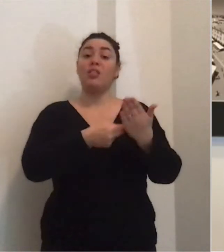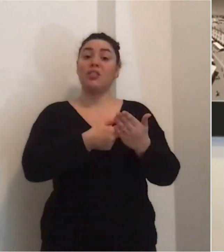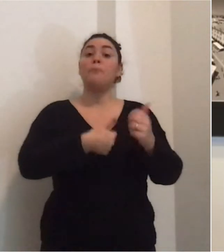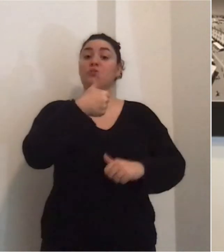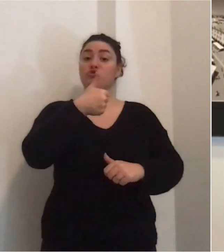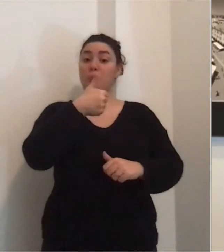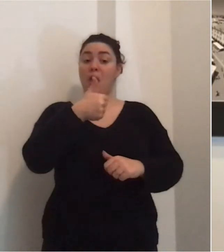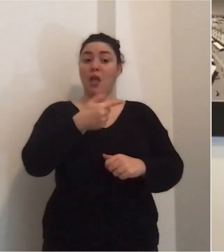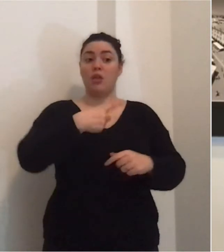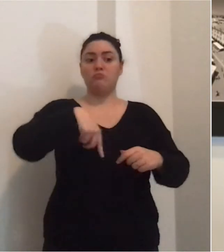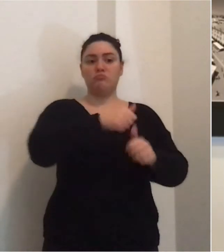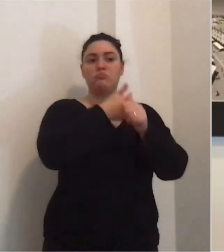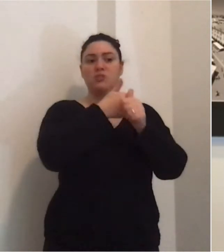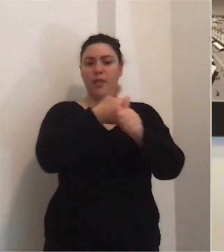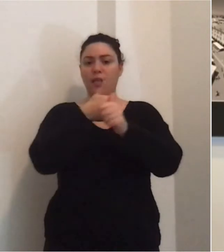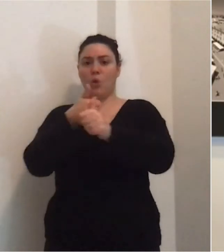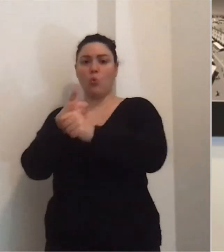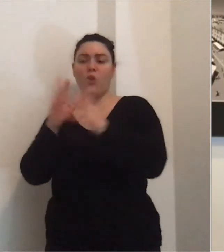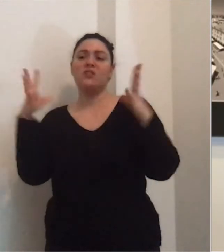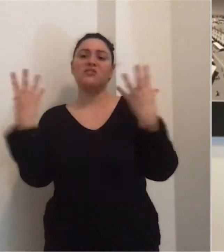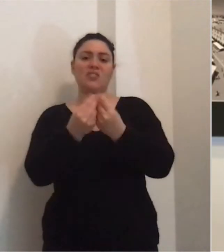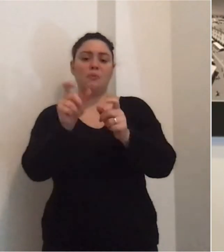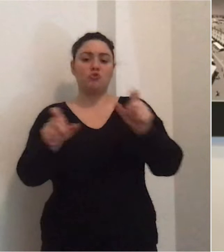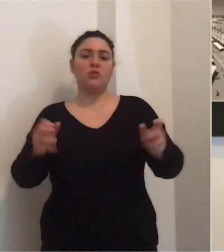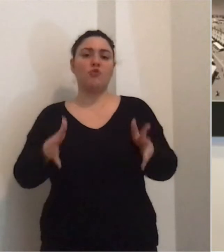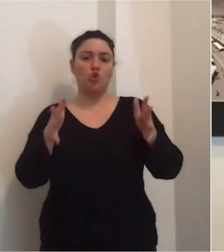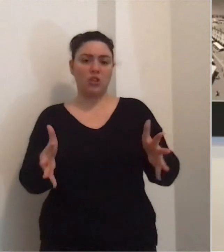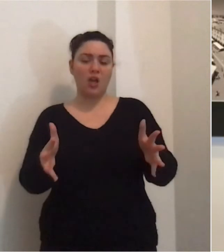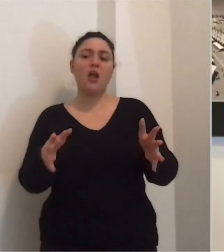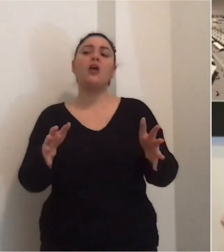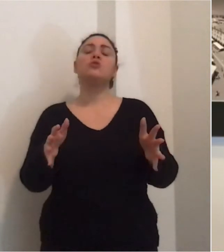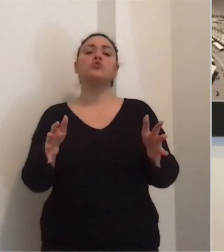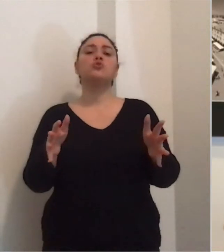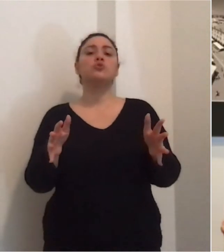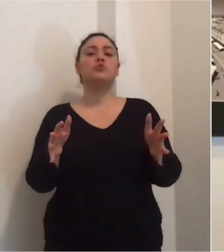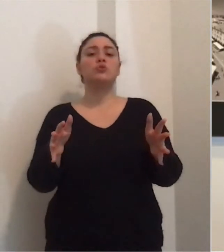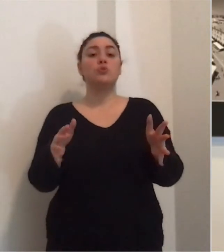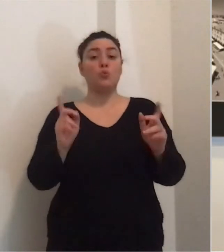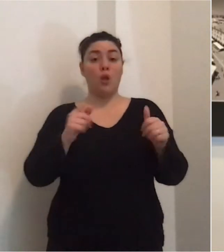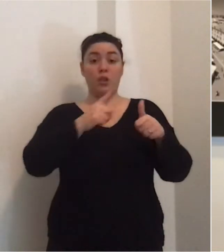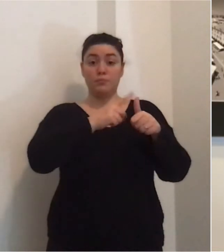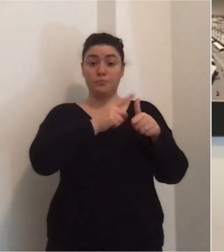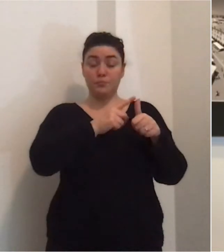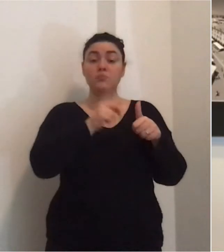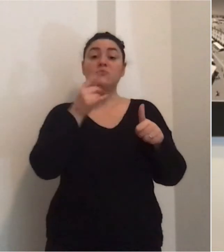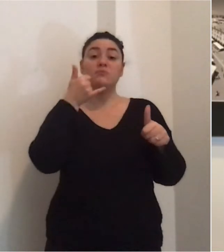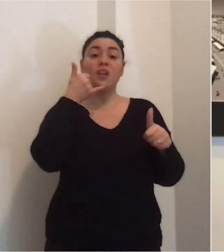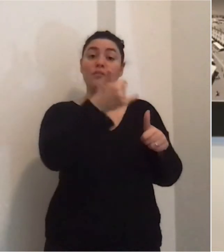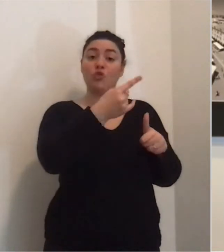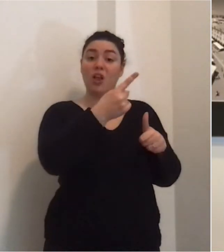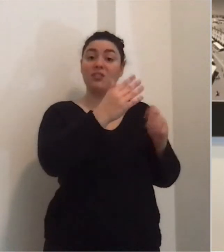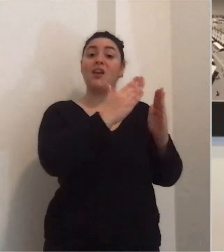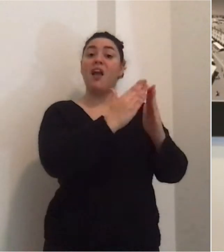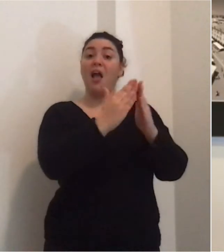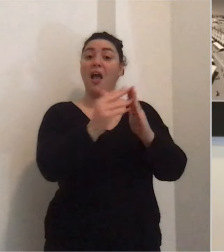i tre progetti principali che stiamo seguendo assieme al volontariato o assieme a altri soggetti sono quello